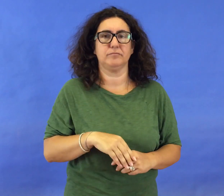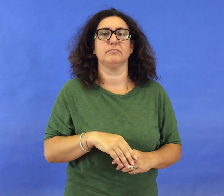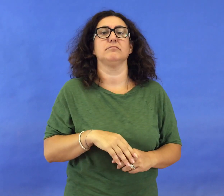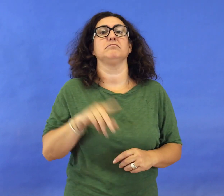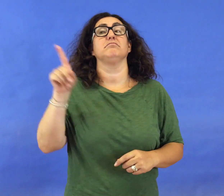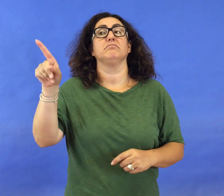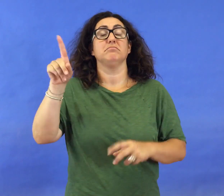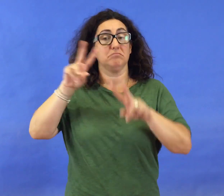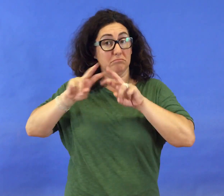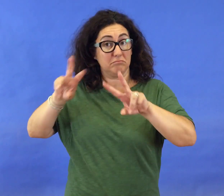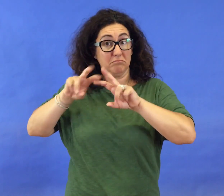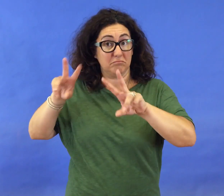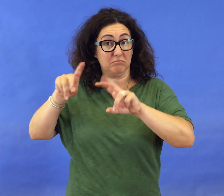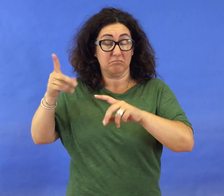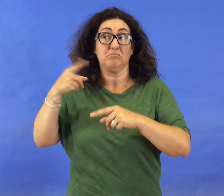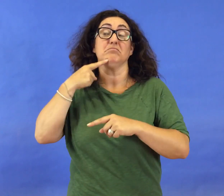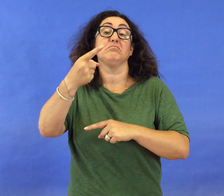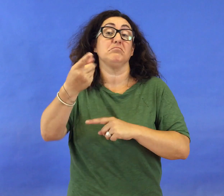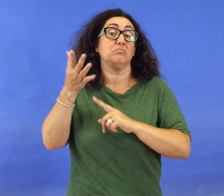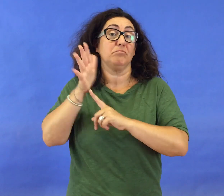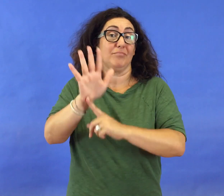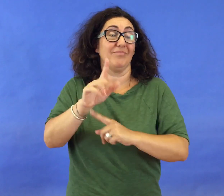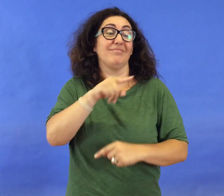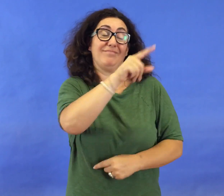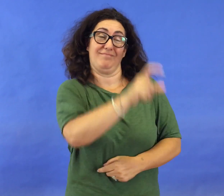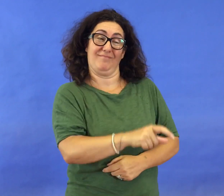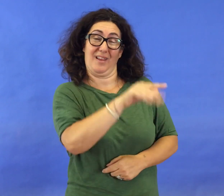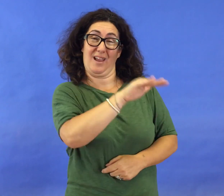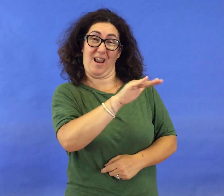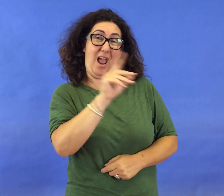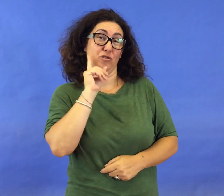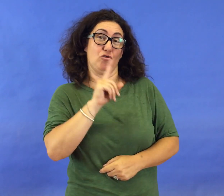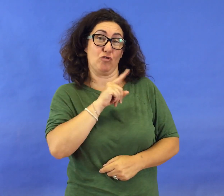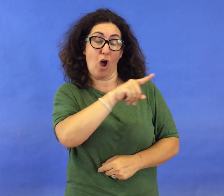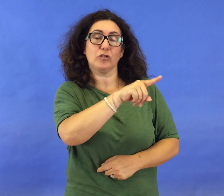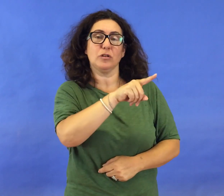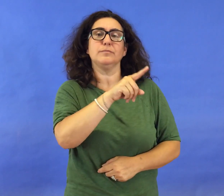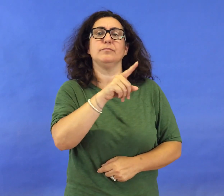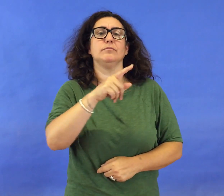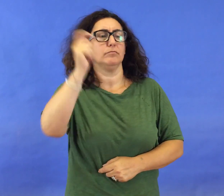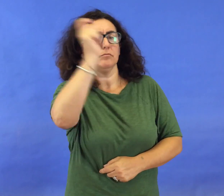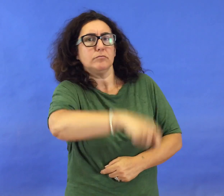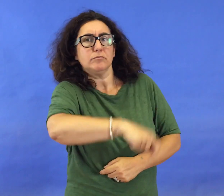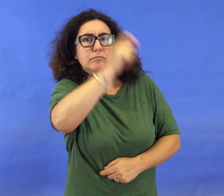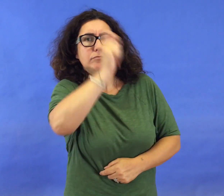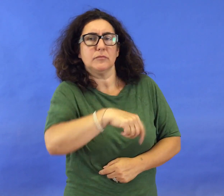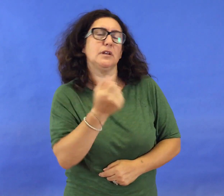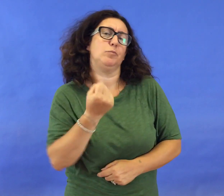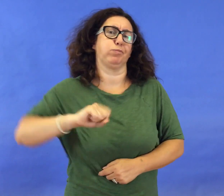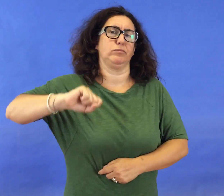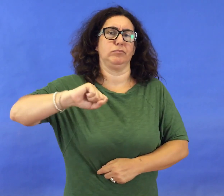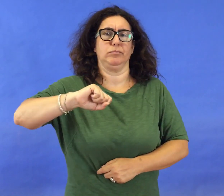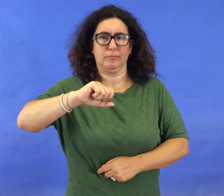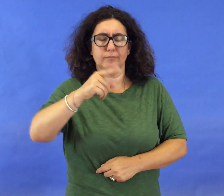risaltato il posto di blocco e si sarebbe fermato soltanto davanti alla porta di casa.